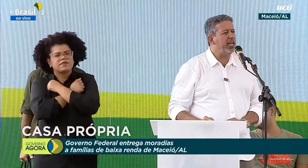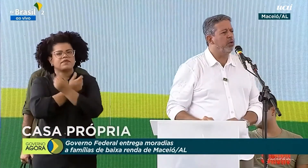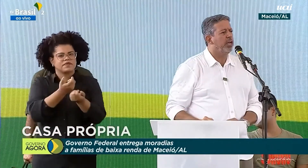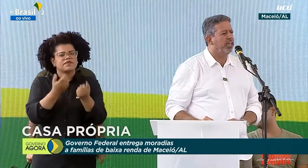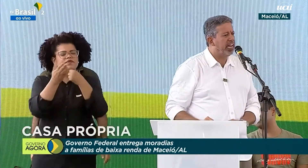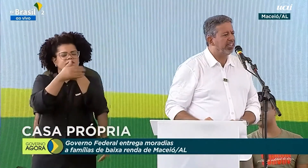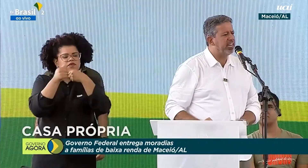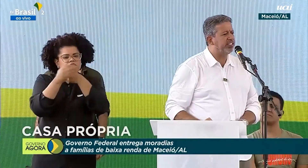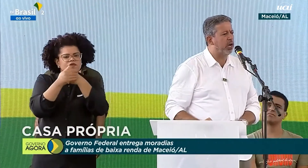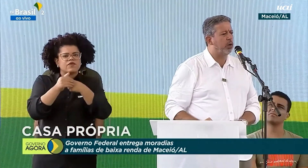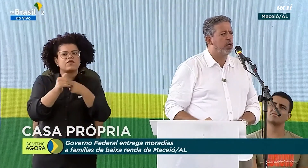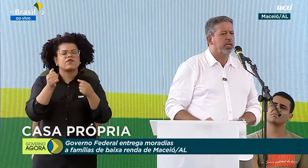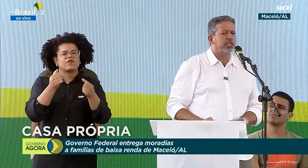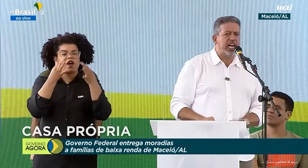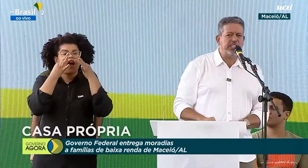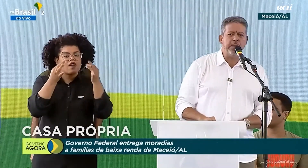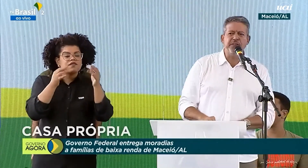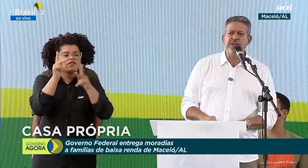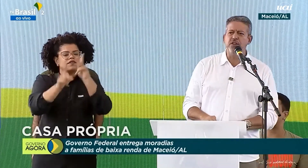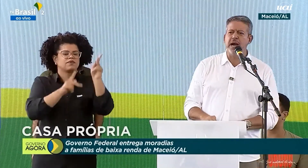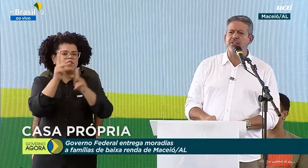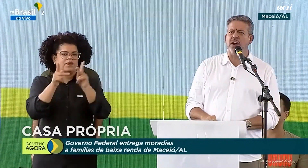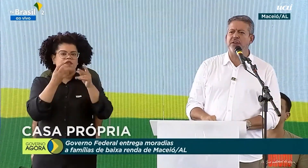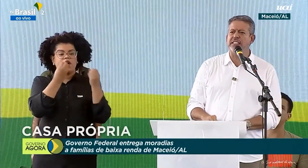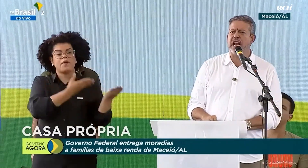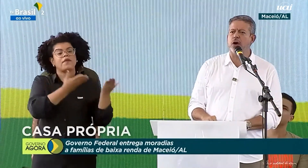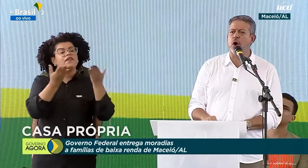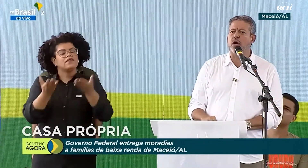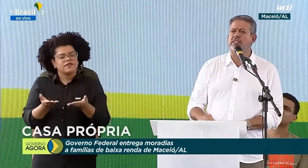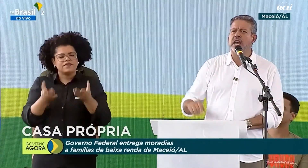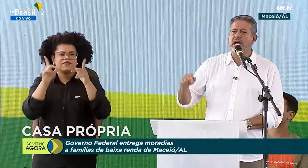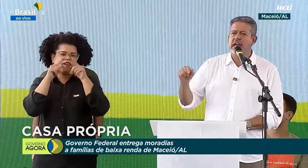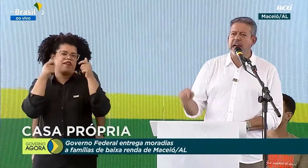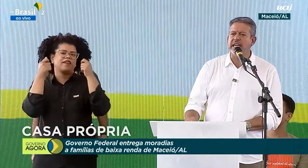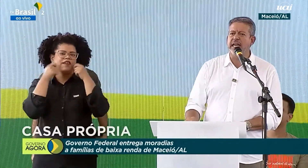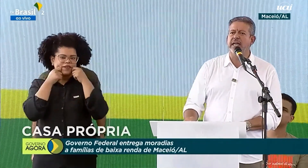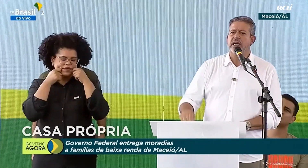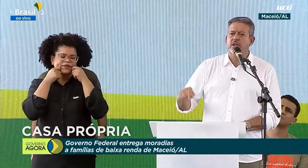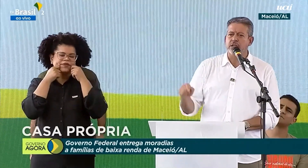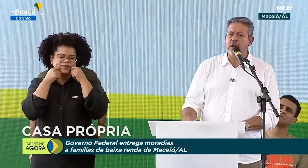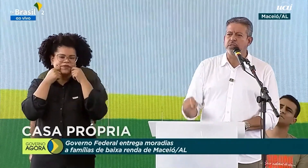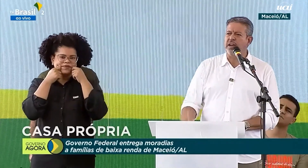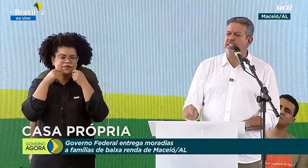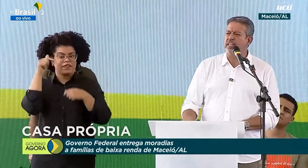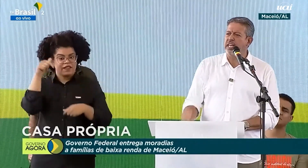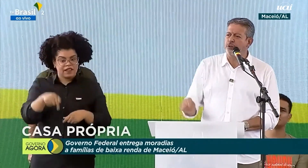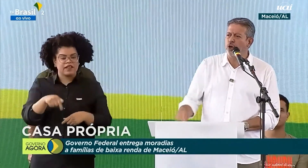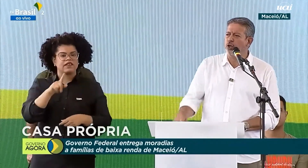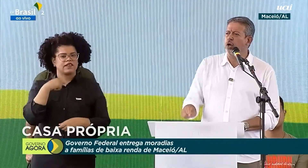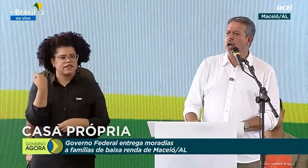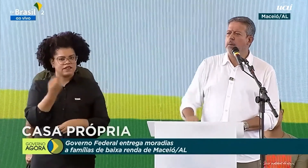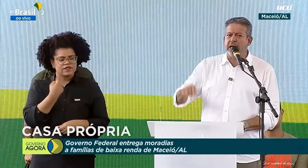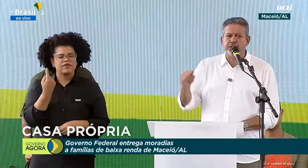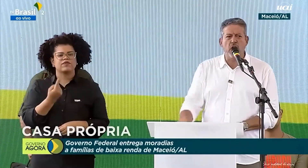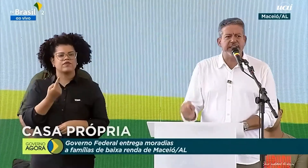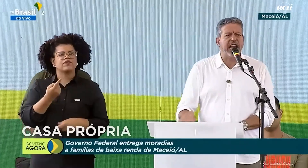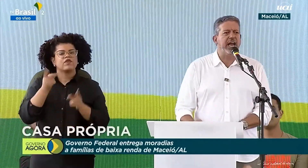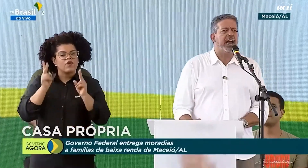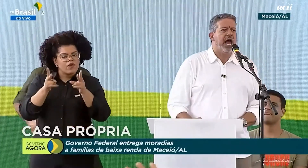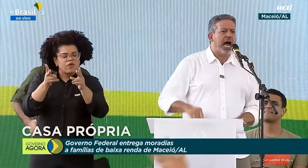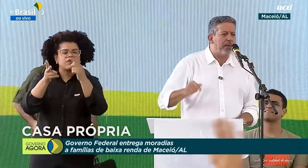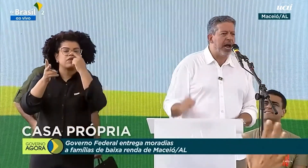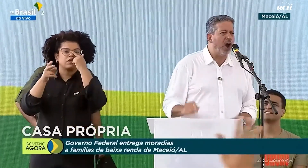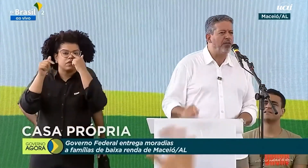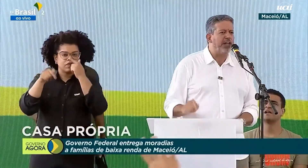dar o carinho e dar atenção. Seja bem-vindo mais uma vez, Alagoas, e aqui nós vamos fazer de tudo para o senhor